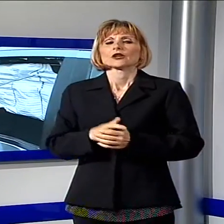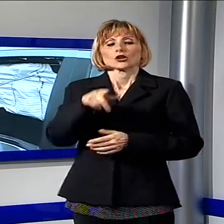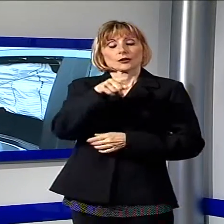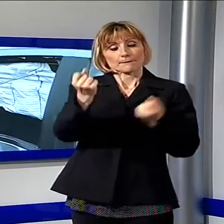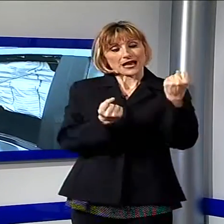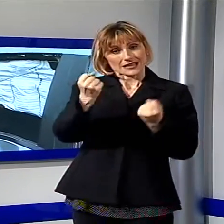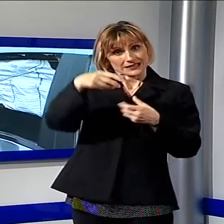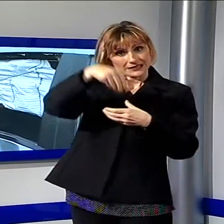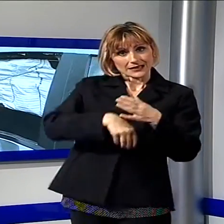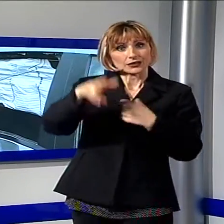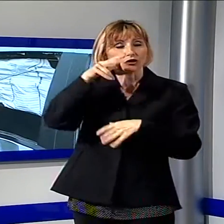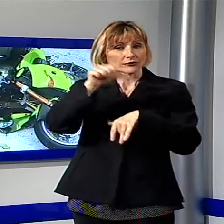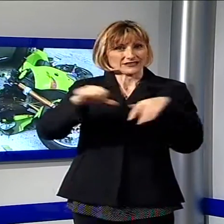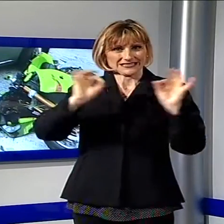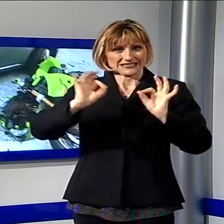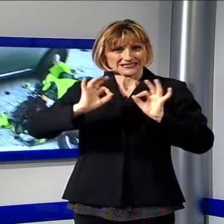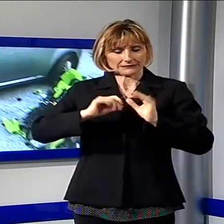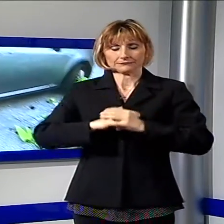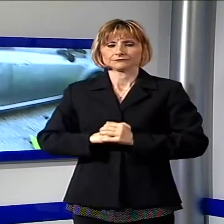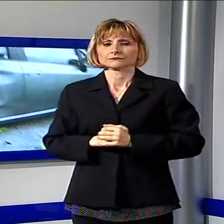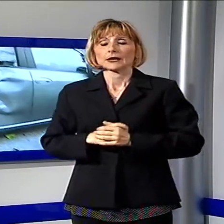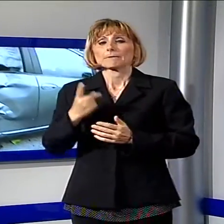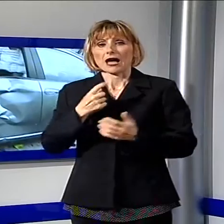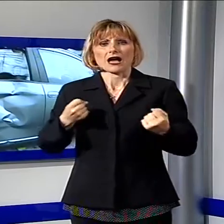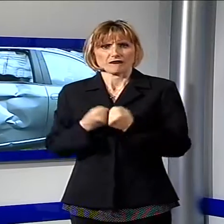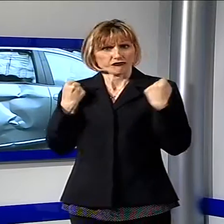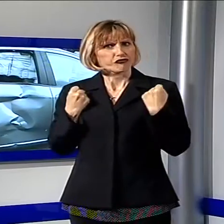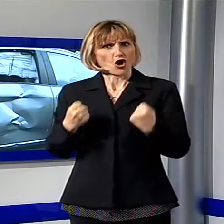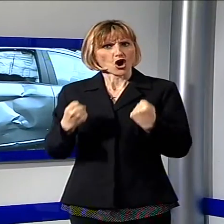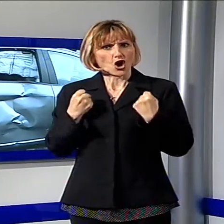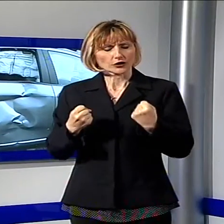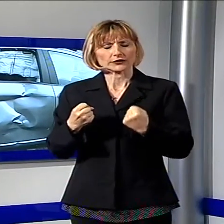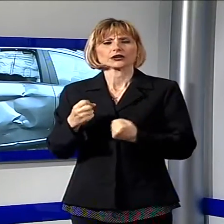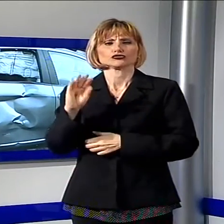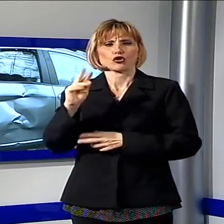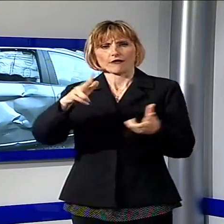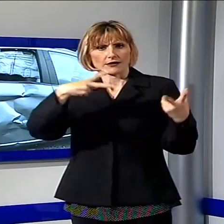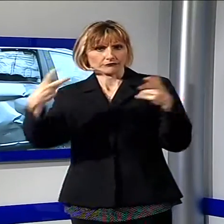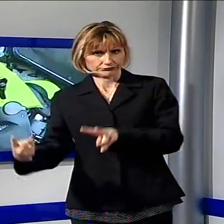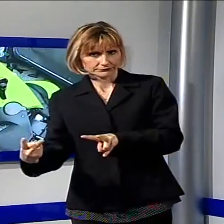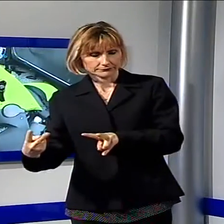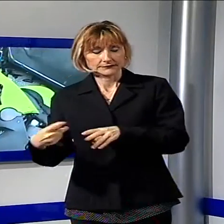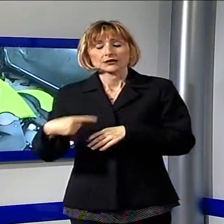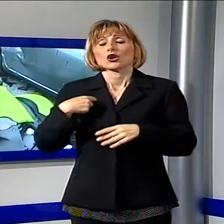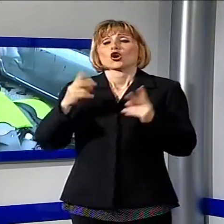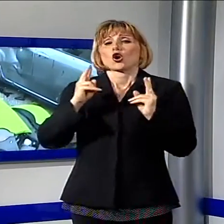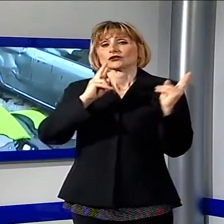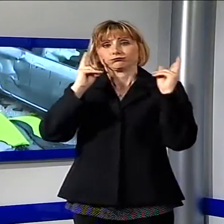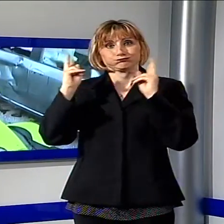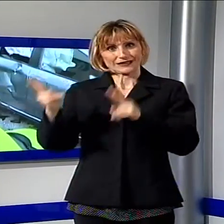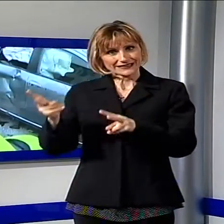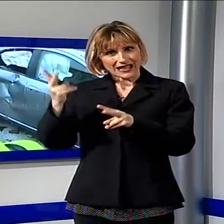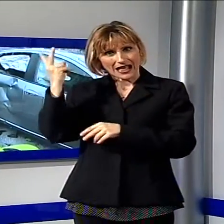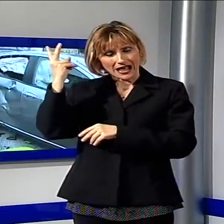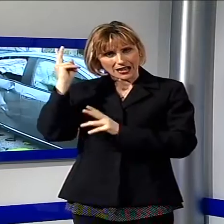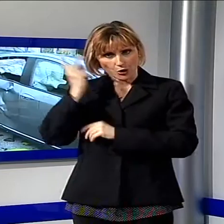donna rimasta illesa. L'impatto è stato violento ed il giovane è finito a terra. Quando è stato trasportato all'ospedale San Luca però le